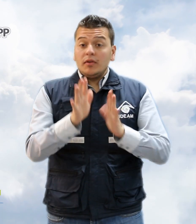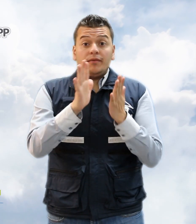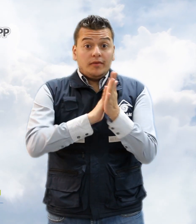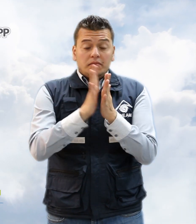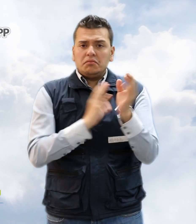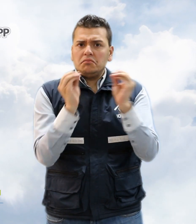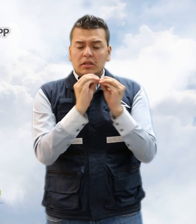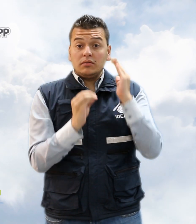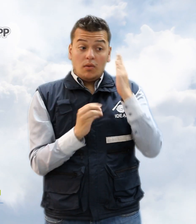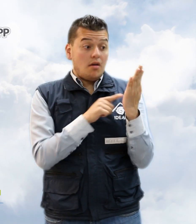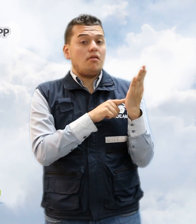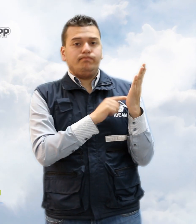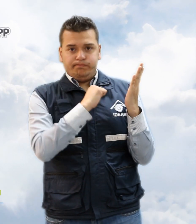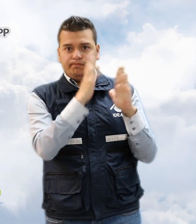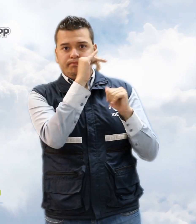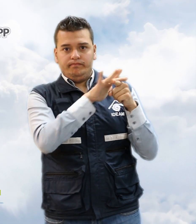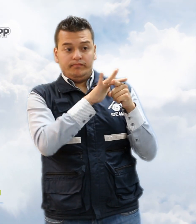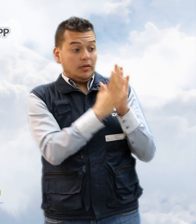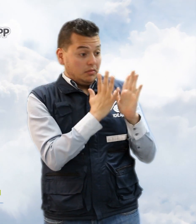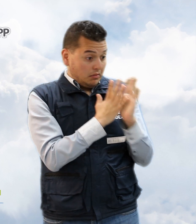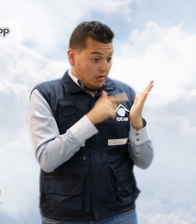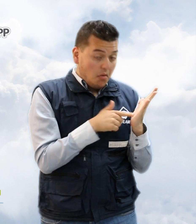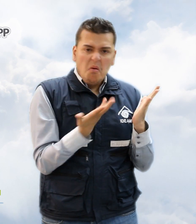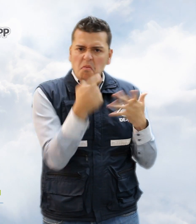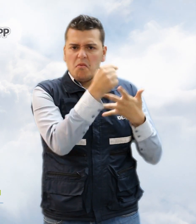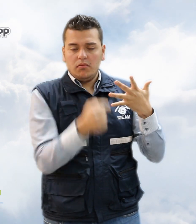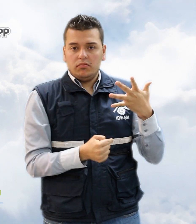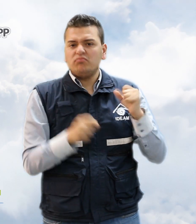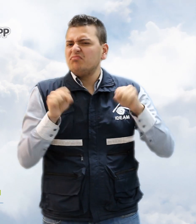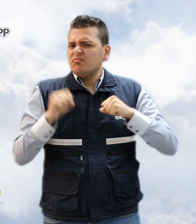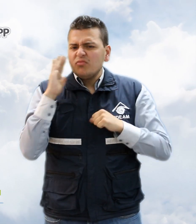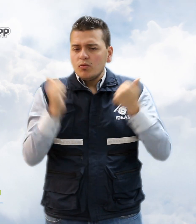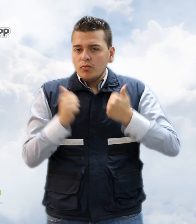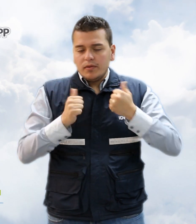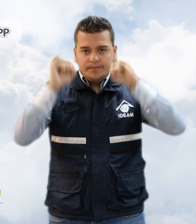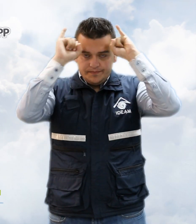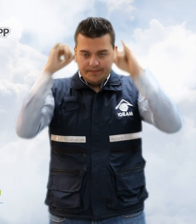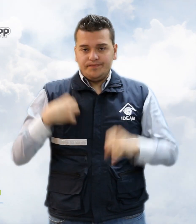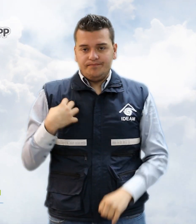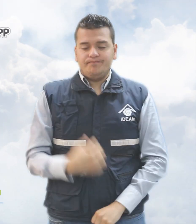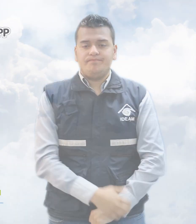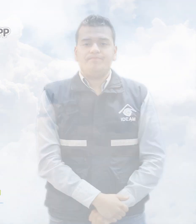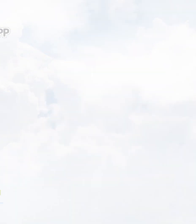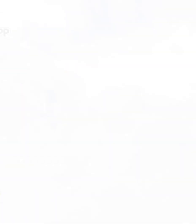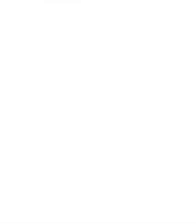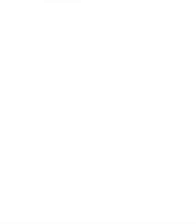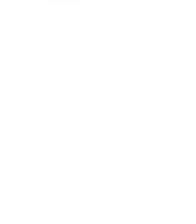los invitamos a descargar nuestra aplicación Mi Pronóstico disponible para dispositivos móviles iPhone y Android.